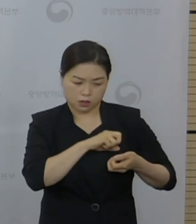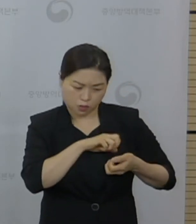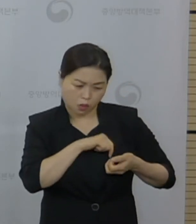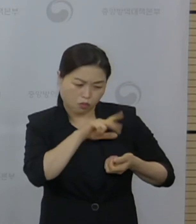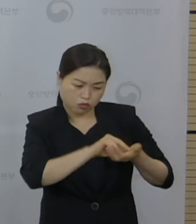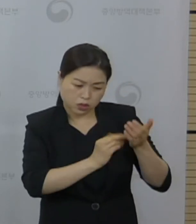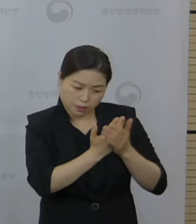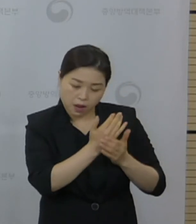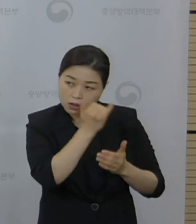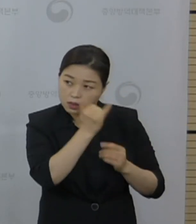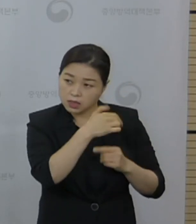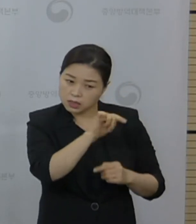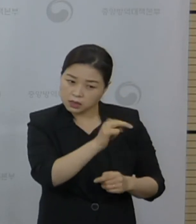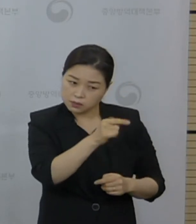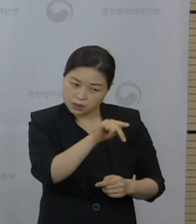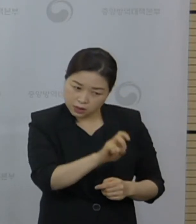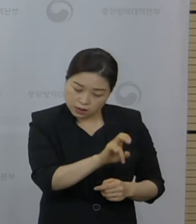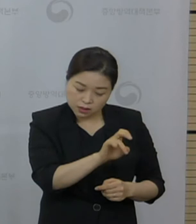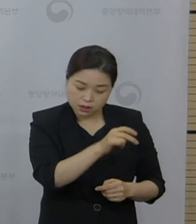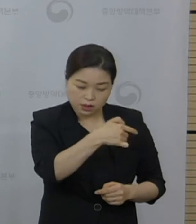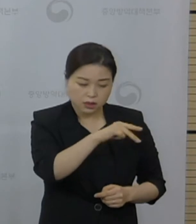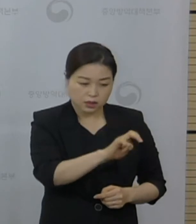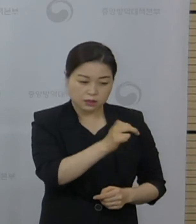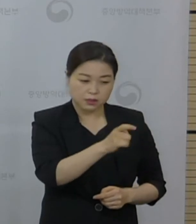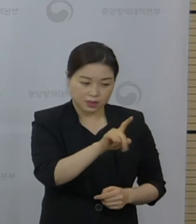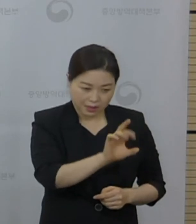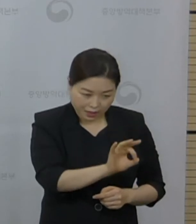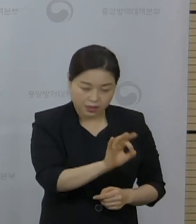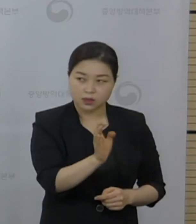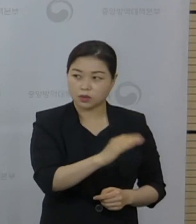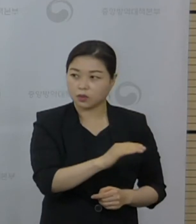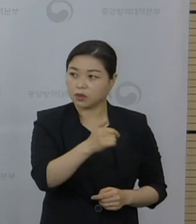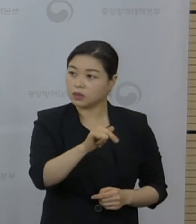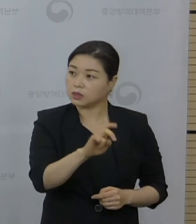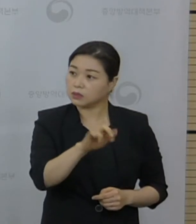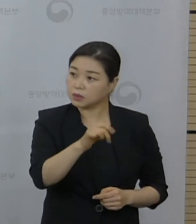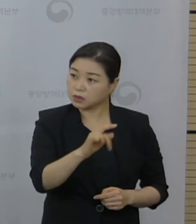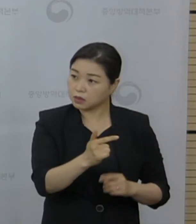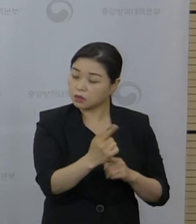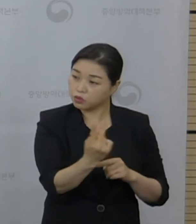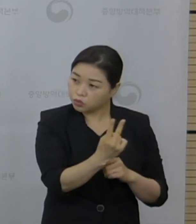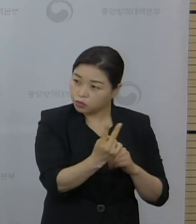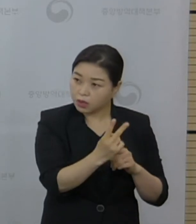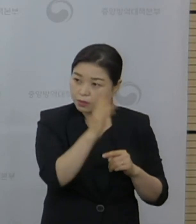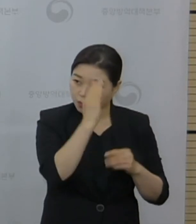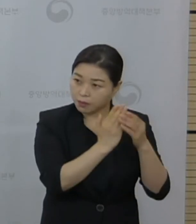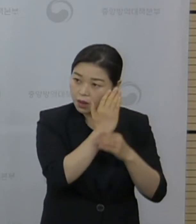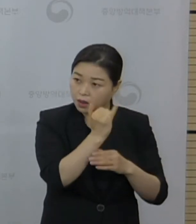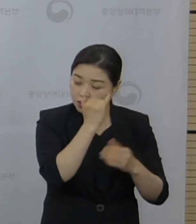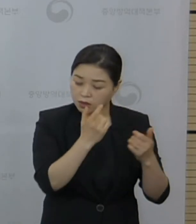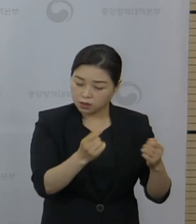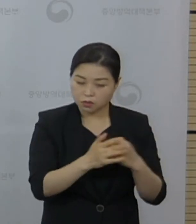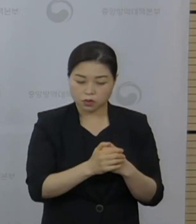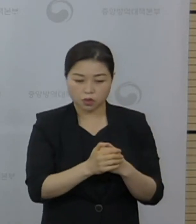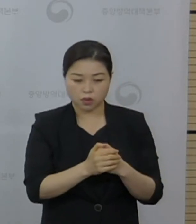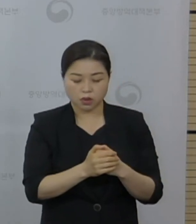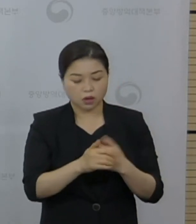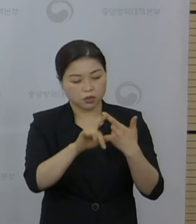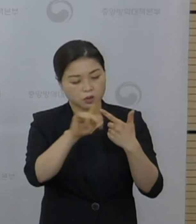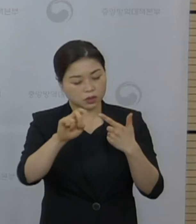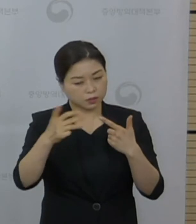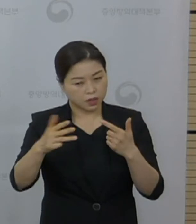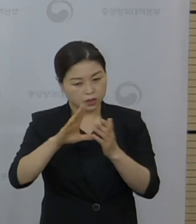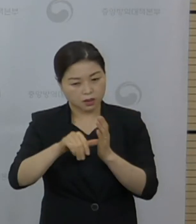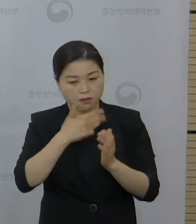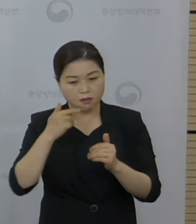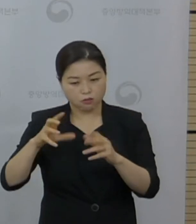FDA가 지금 그 제품의 라벨링으로 등록이 되었고 아마 25일 그리고 28일 영국에서도 이 부분에 이제